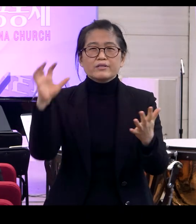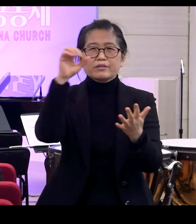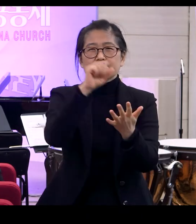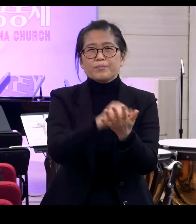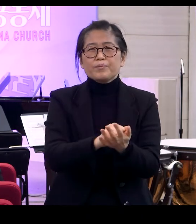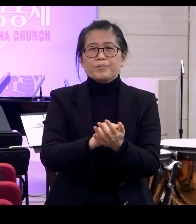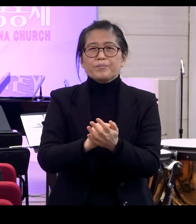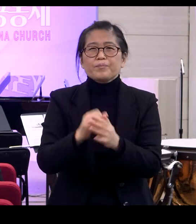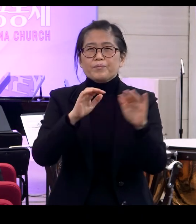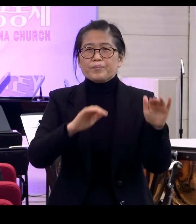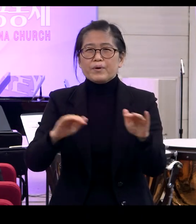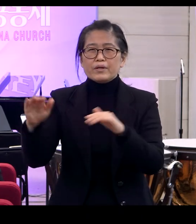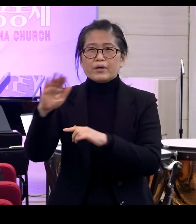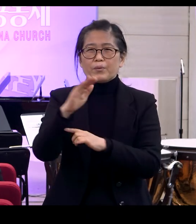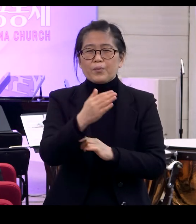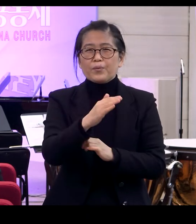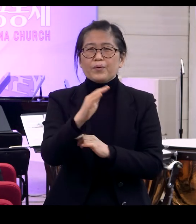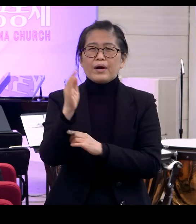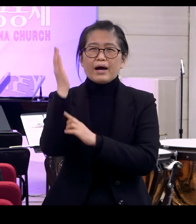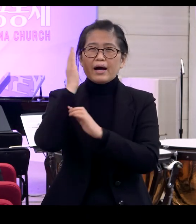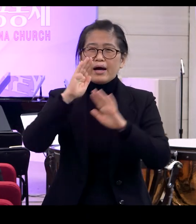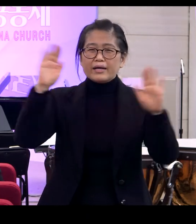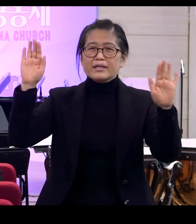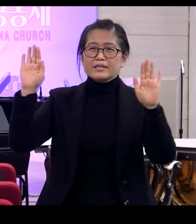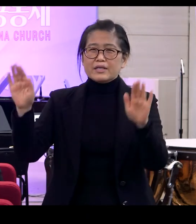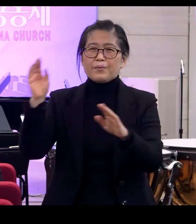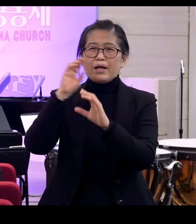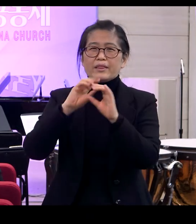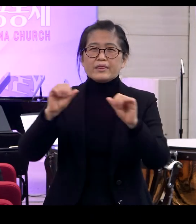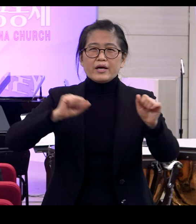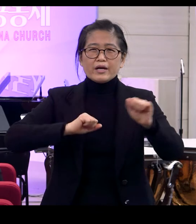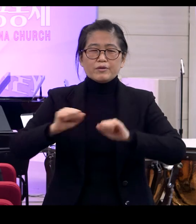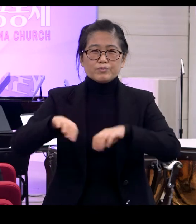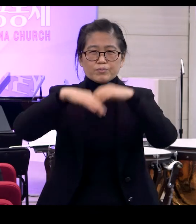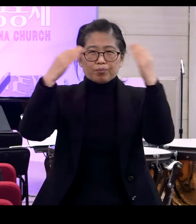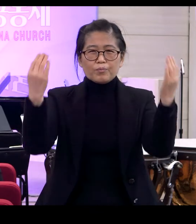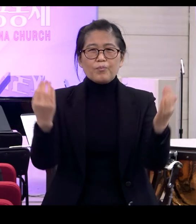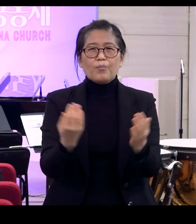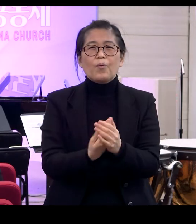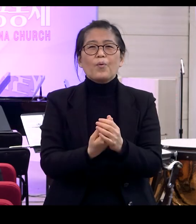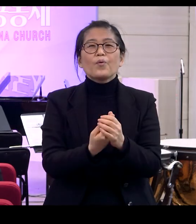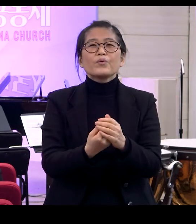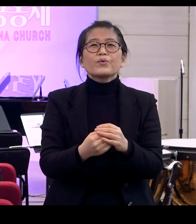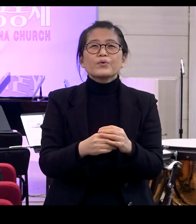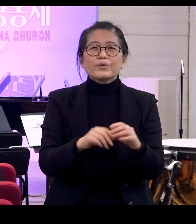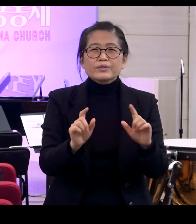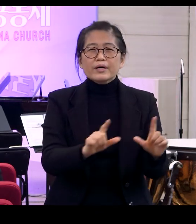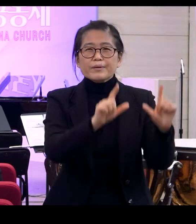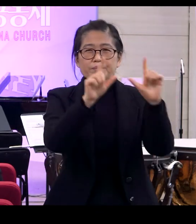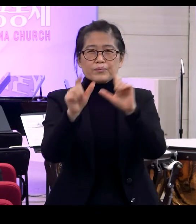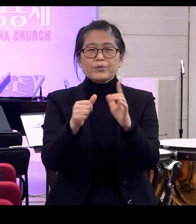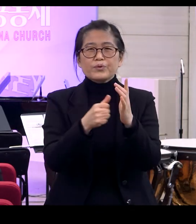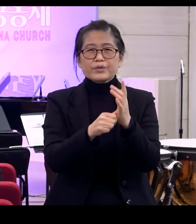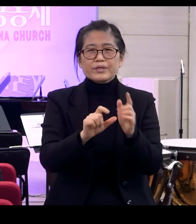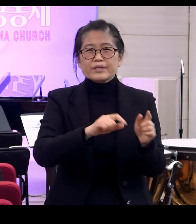땅을 정복하라 바다의 물고기와 하늘의 새와 땅에 움직이는 모든 생물을 다스리라